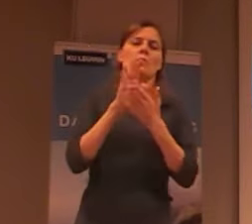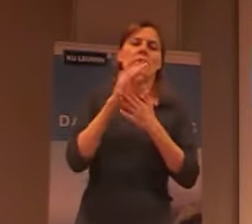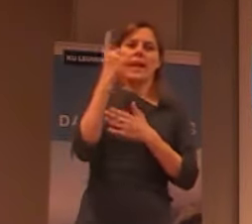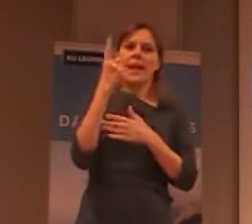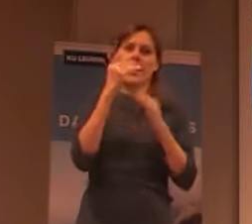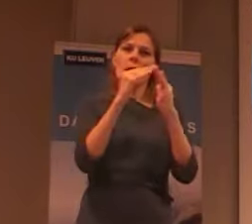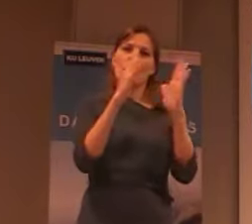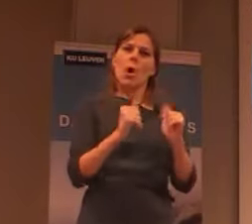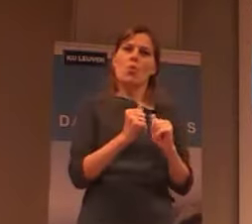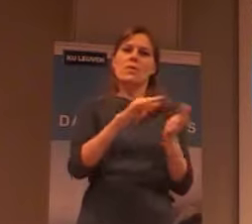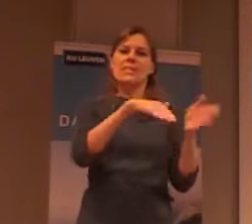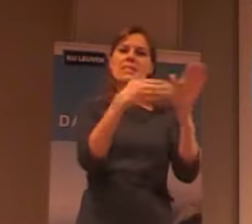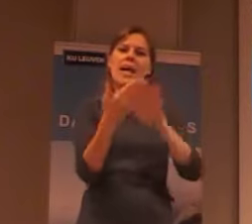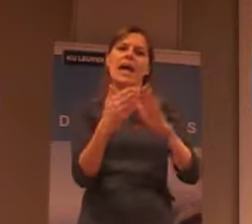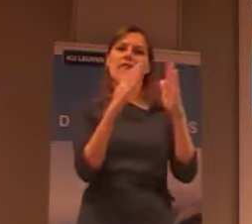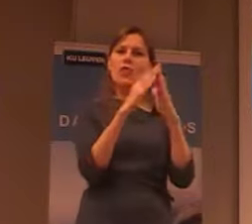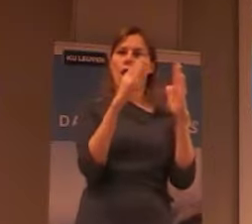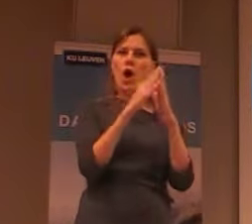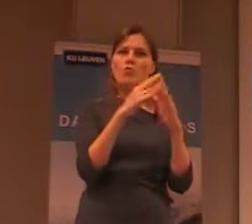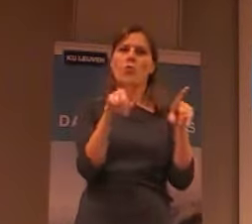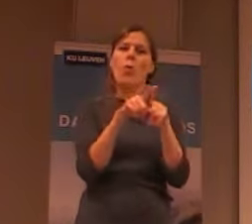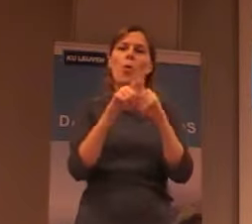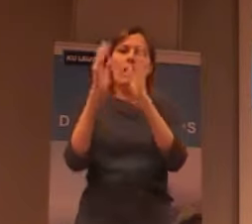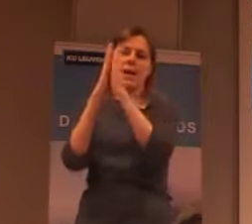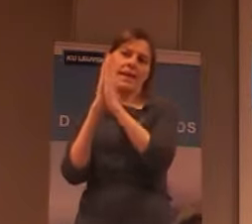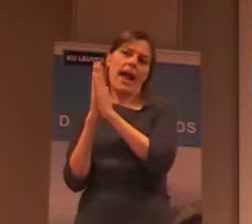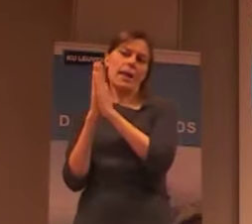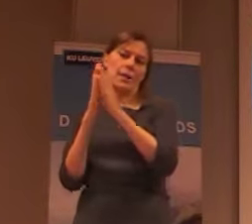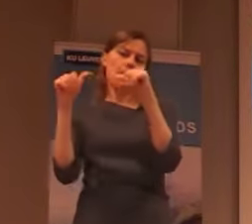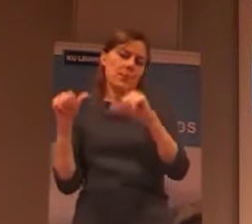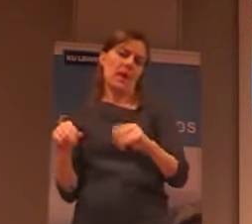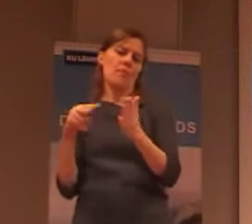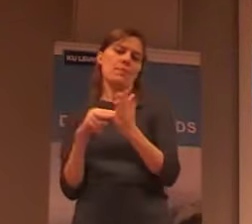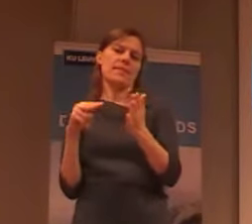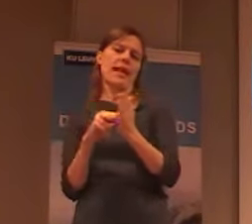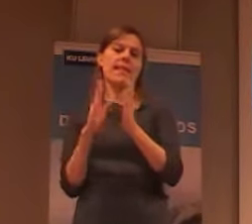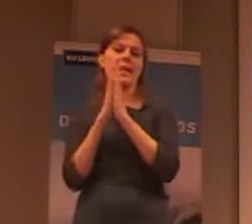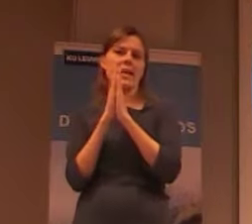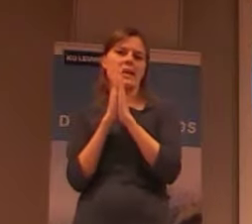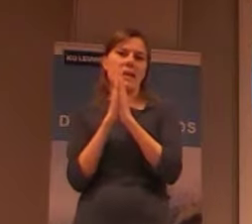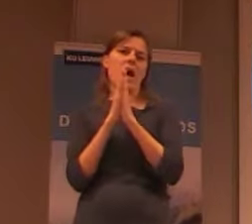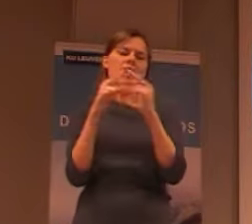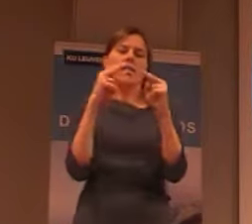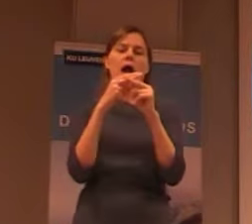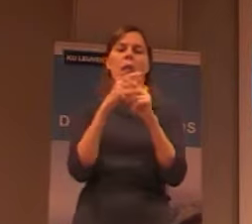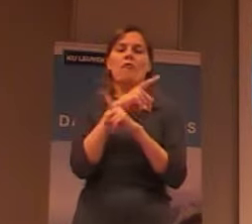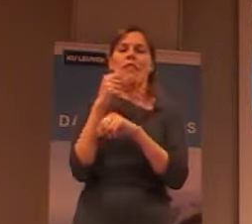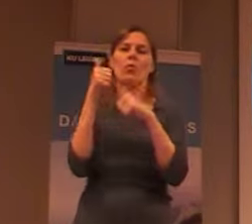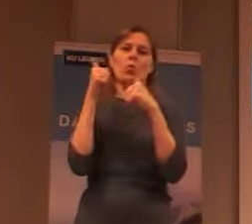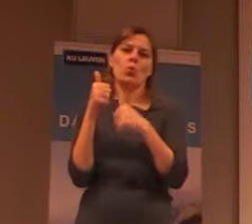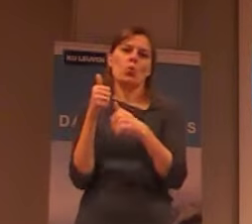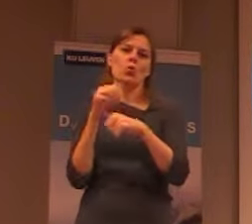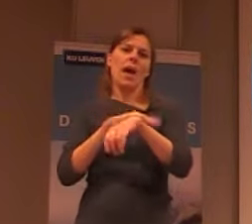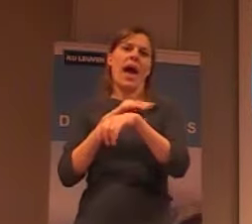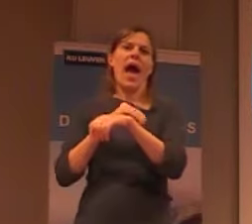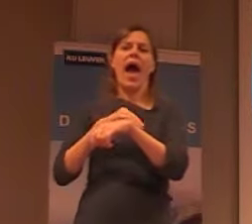sterfhuisje. Onder andere ook een kerk. Dus dat is de kerk van de goede herder. Of de good